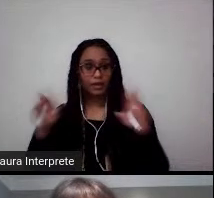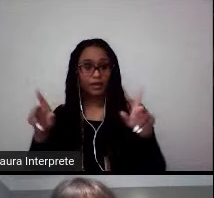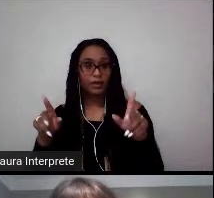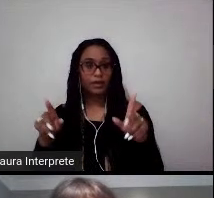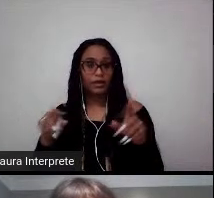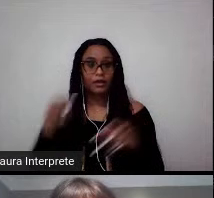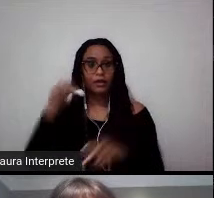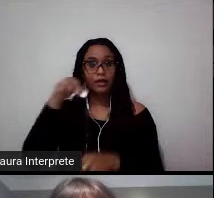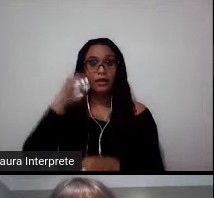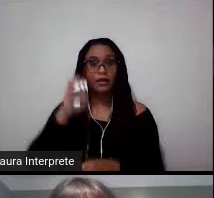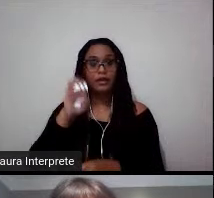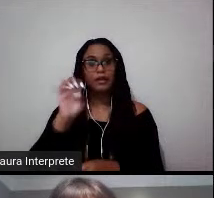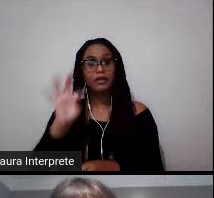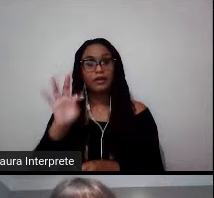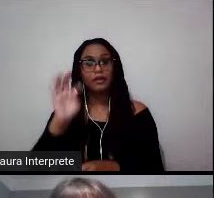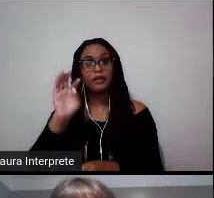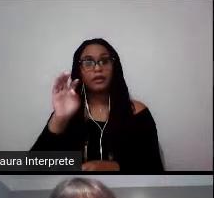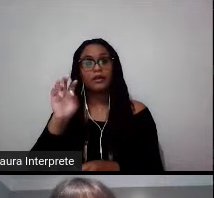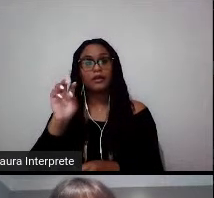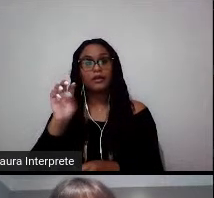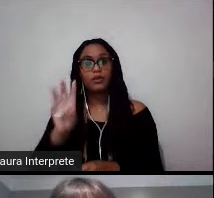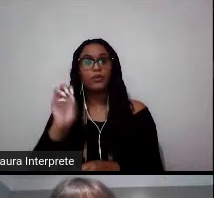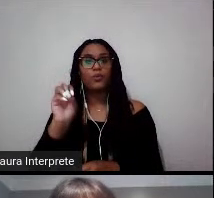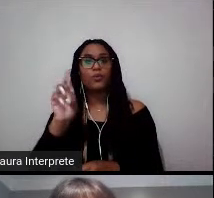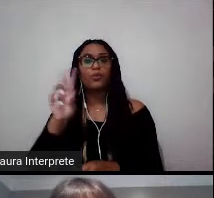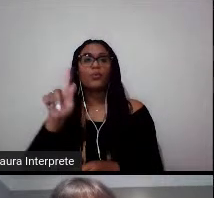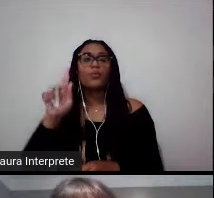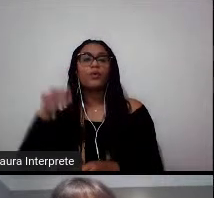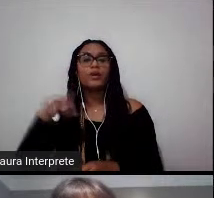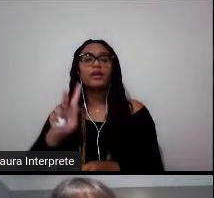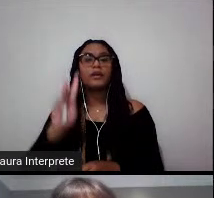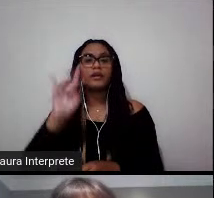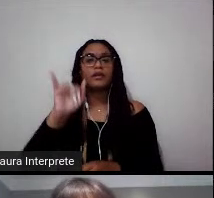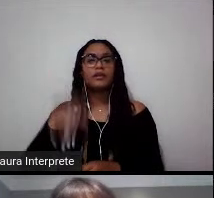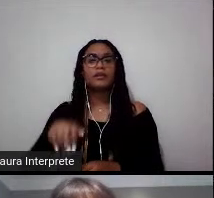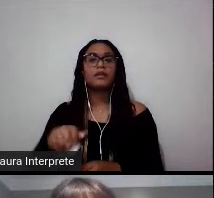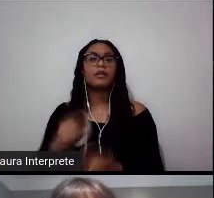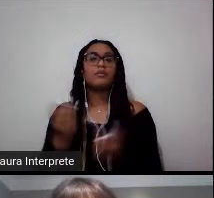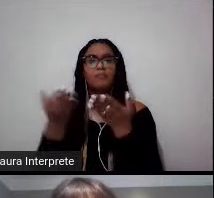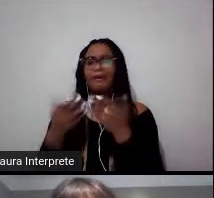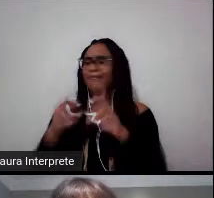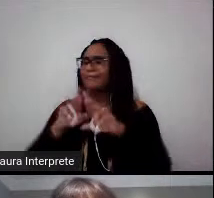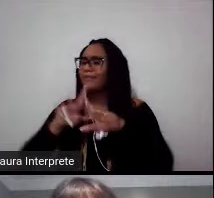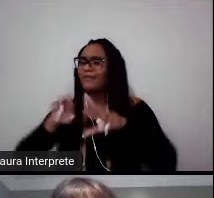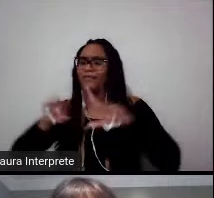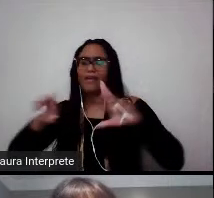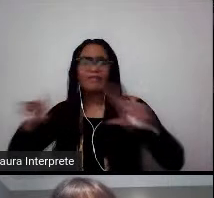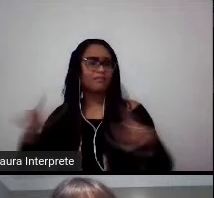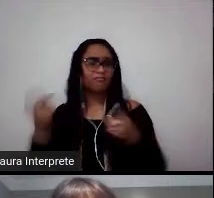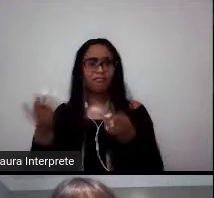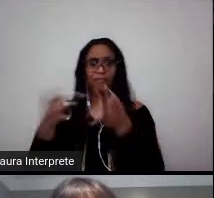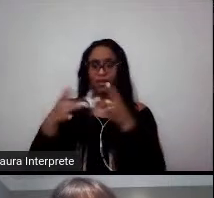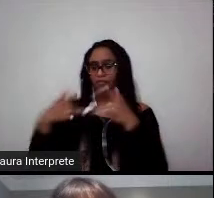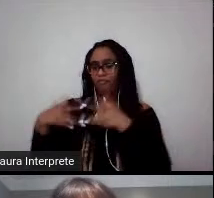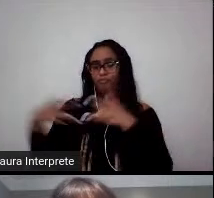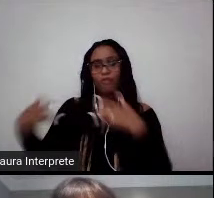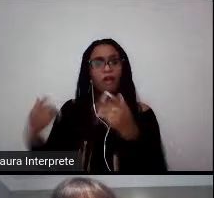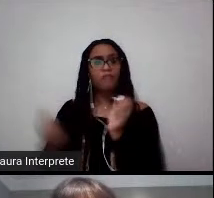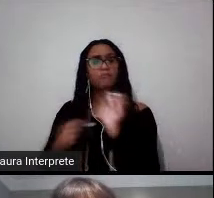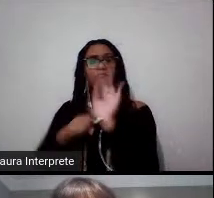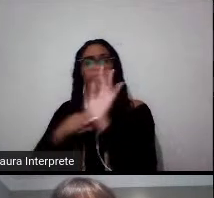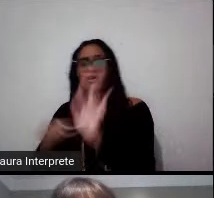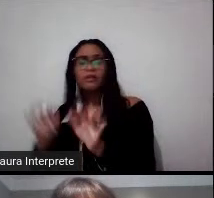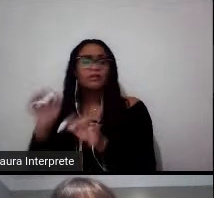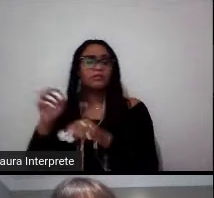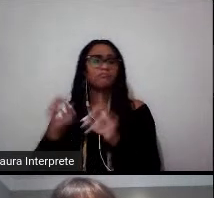networking, palestras, viagens até pelo Reino Unido e várias oportunidades de voluntariado. Então, por exemplo, eu fazia